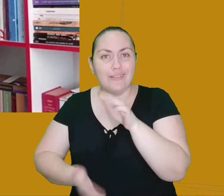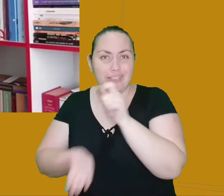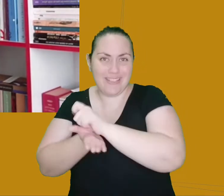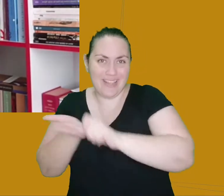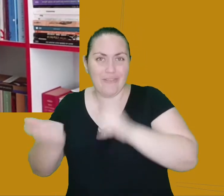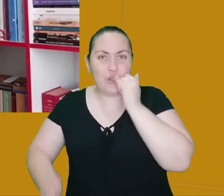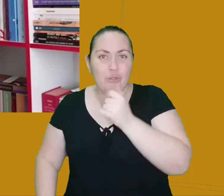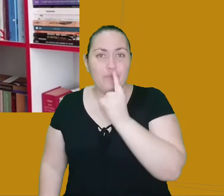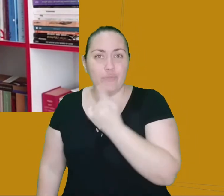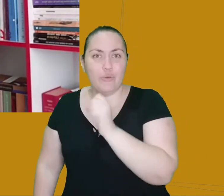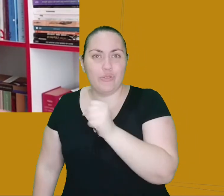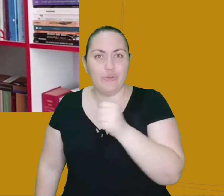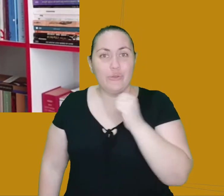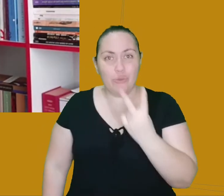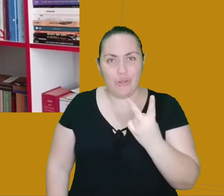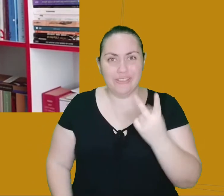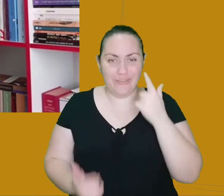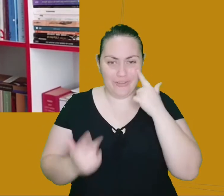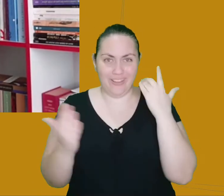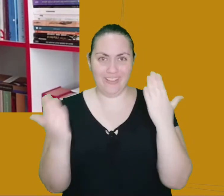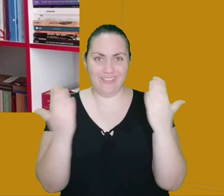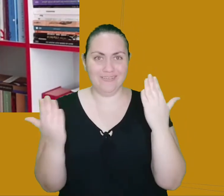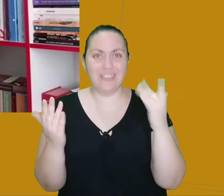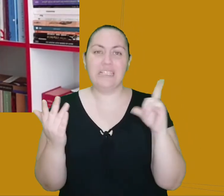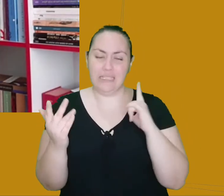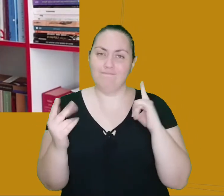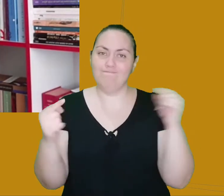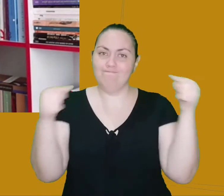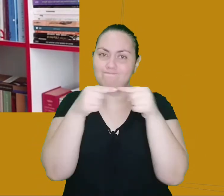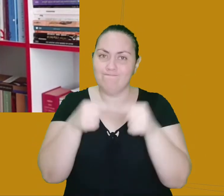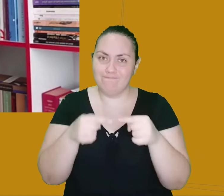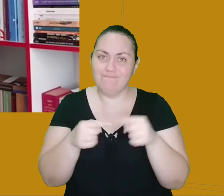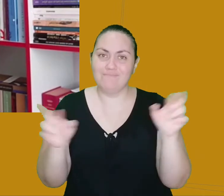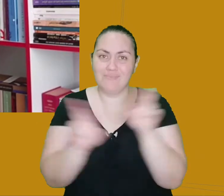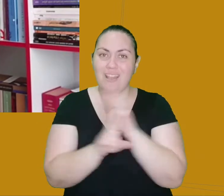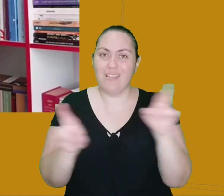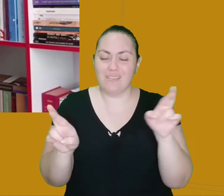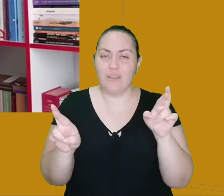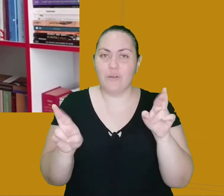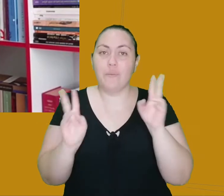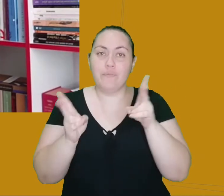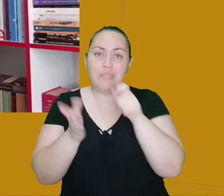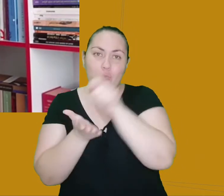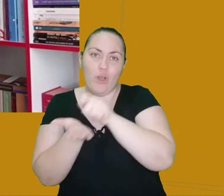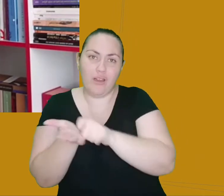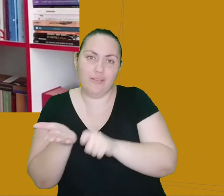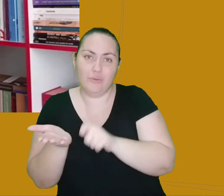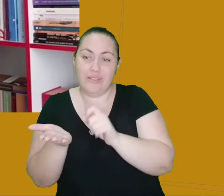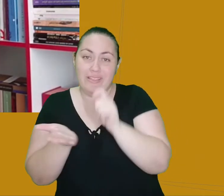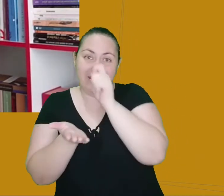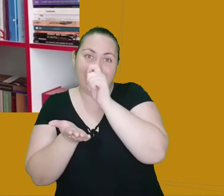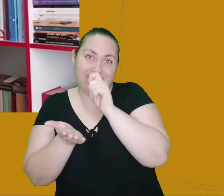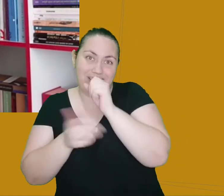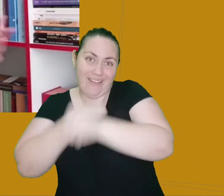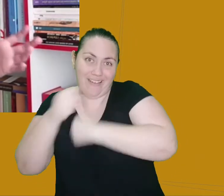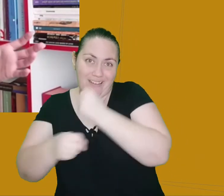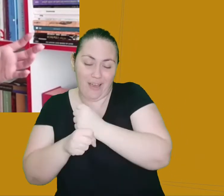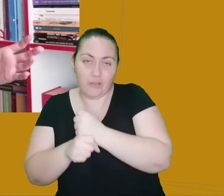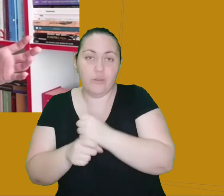1882. Então já tem essa relação aí entre o ano em que ele escreve e o ano que ele faz se passar a história.